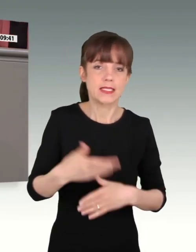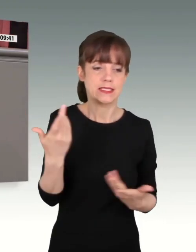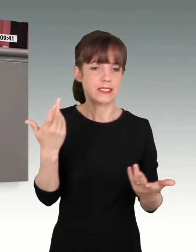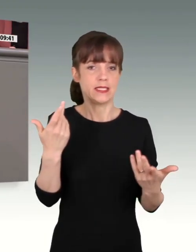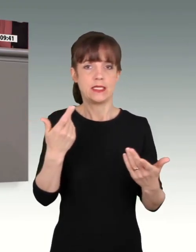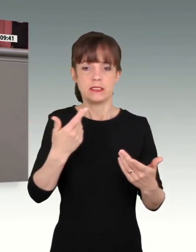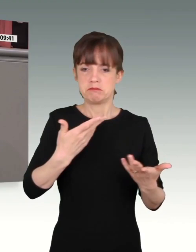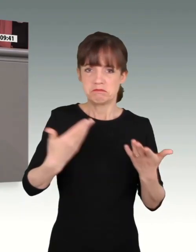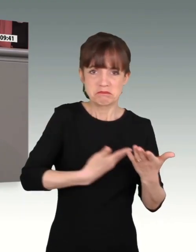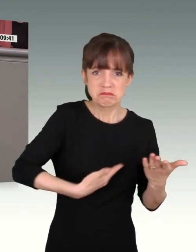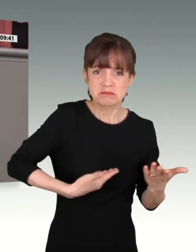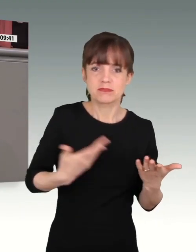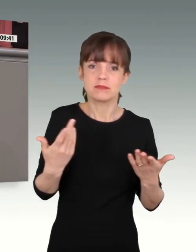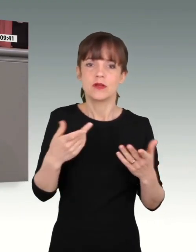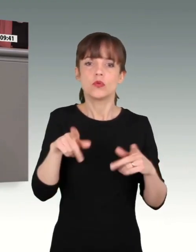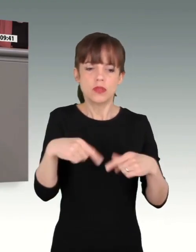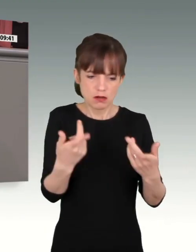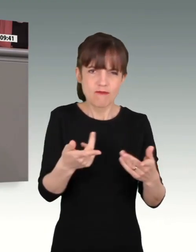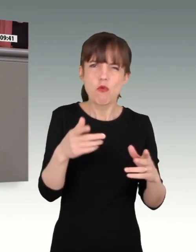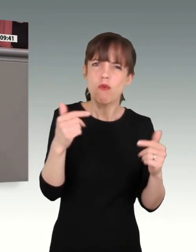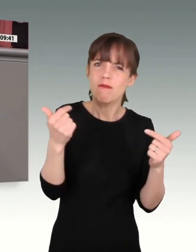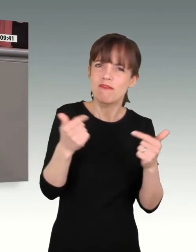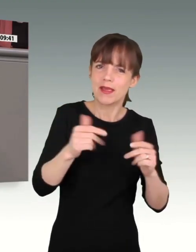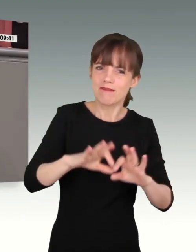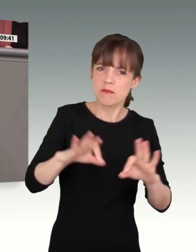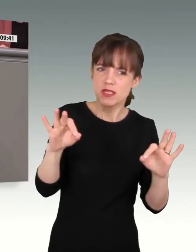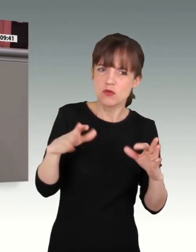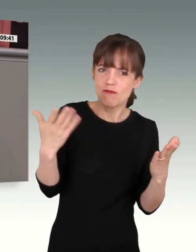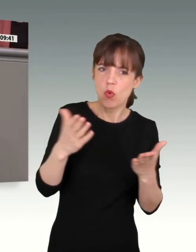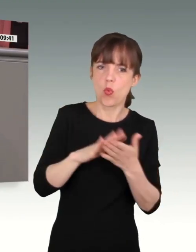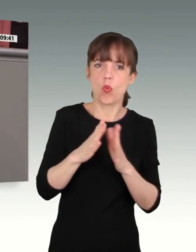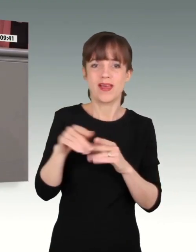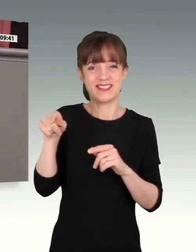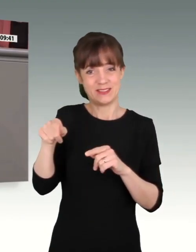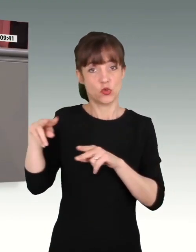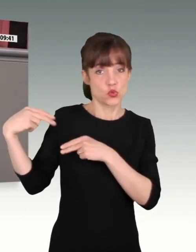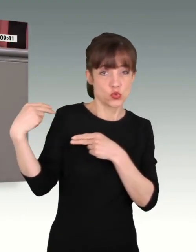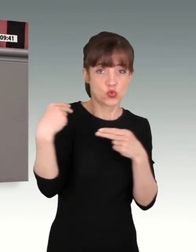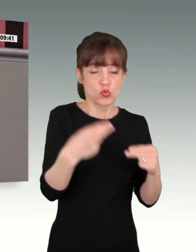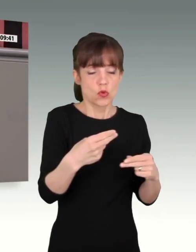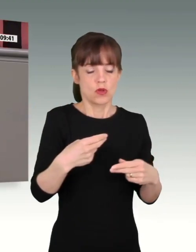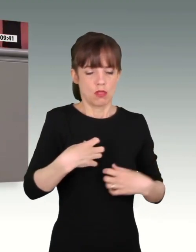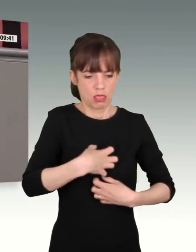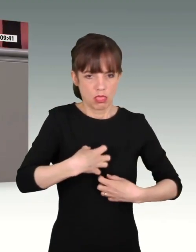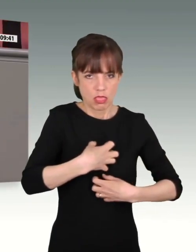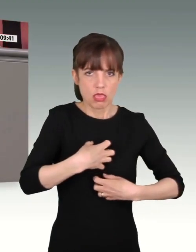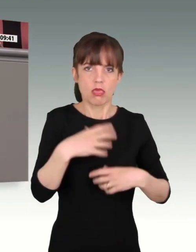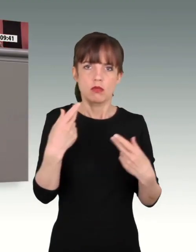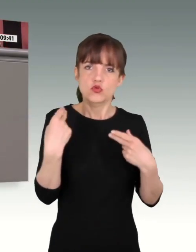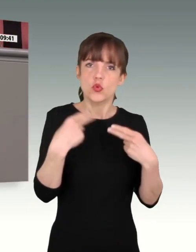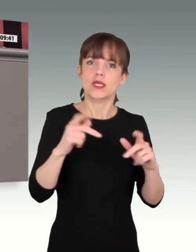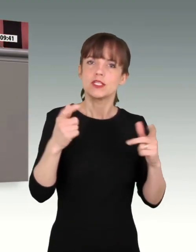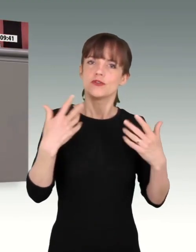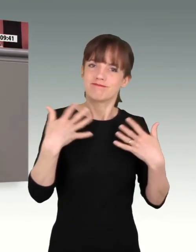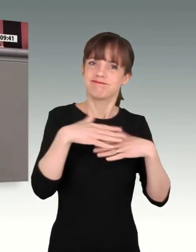keine Offensiven zur Verbesserung der Pflege oder Reintegration der Veteranen zurück in die Gesellschaft. Im Wehrbericht dazu nicht